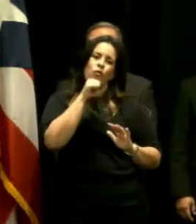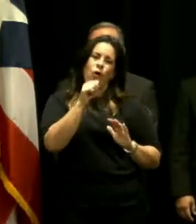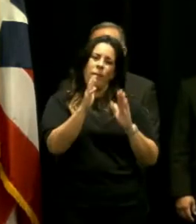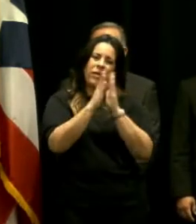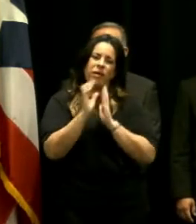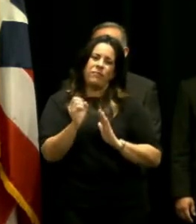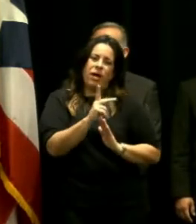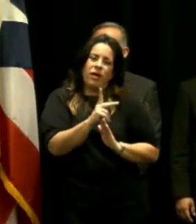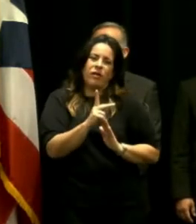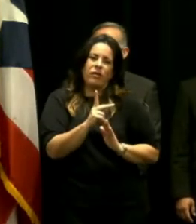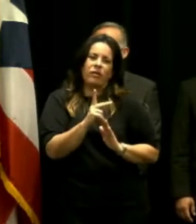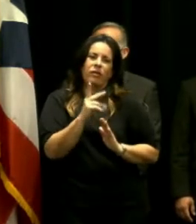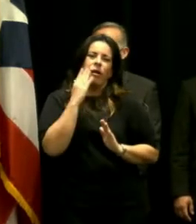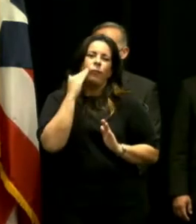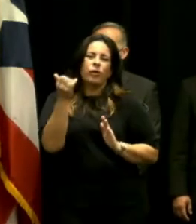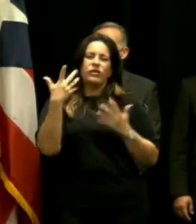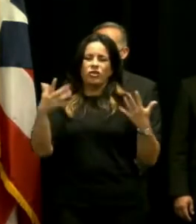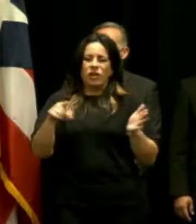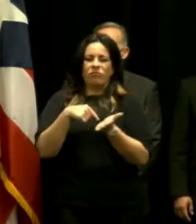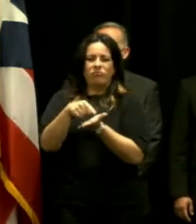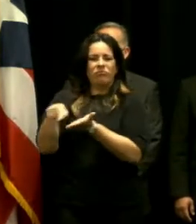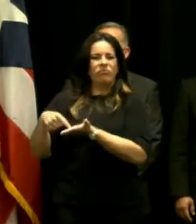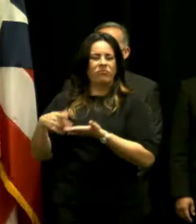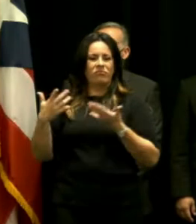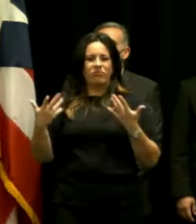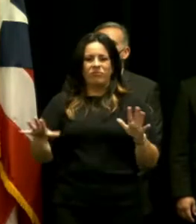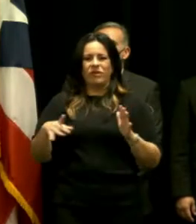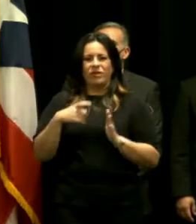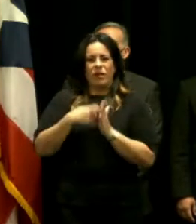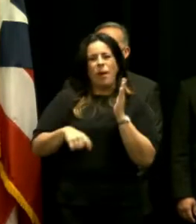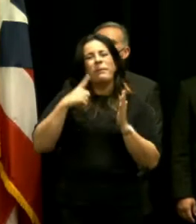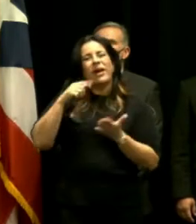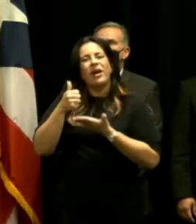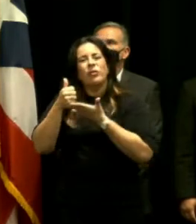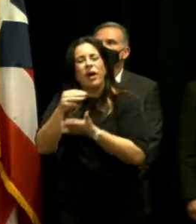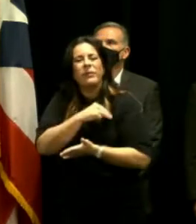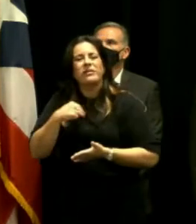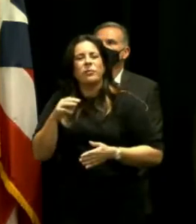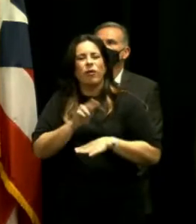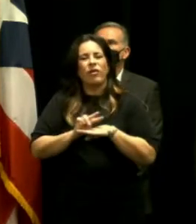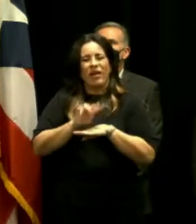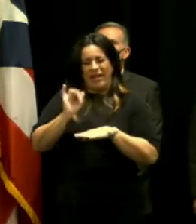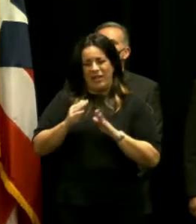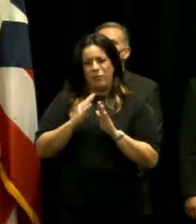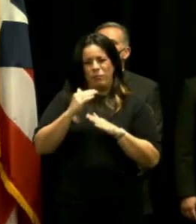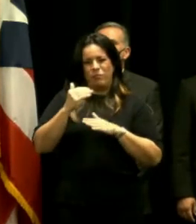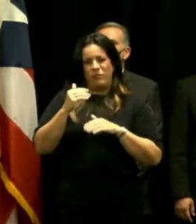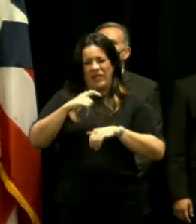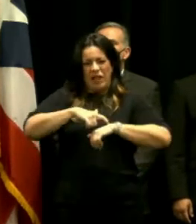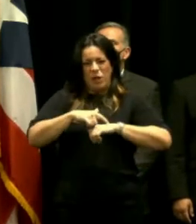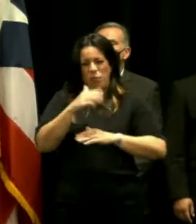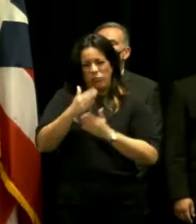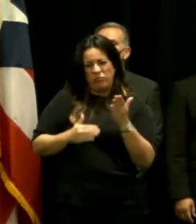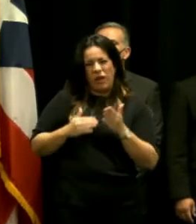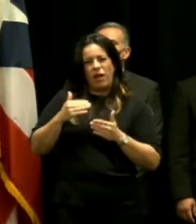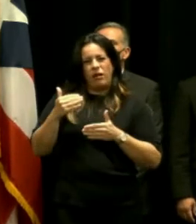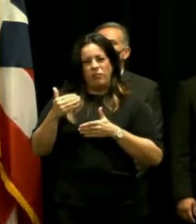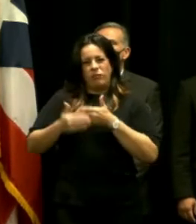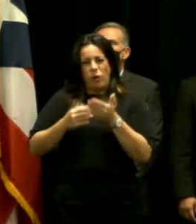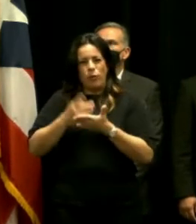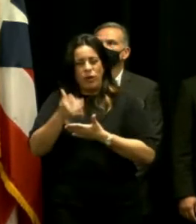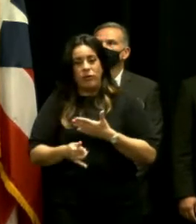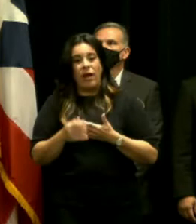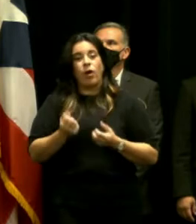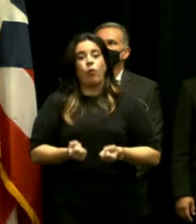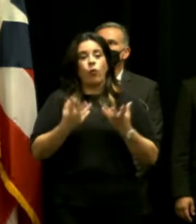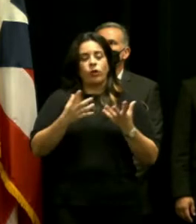reembolso por los gastos ya incurridos para asistir al municipio de Vieques en esta etapa del proyecto y la cantidad exacta